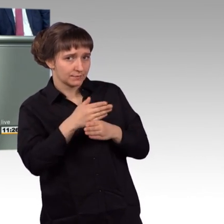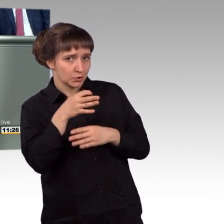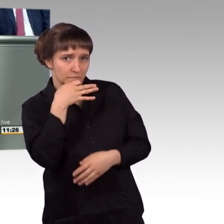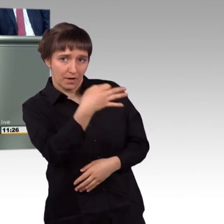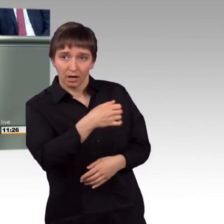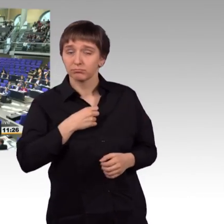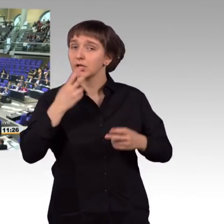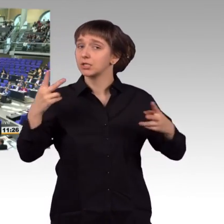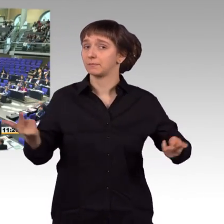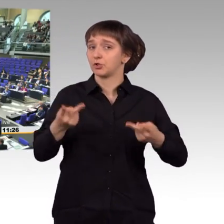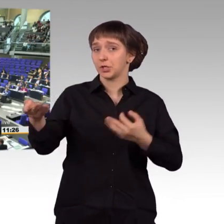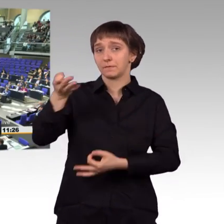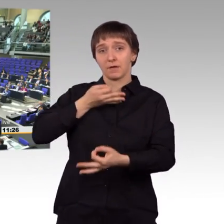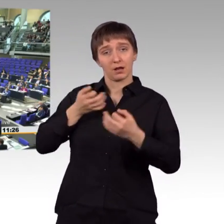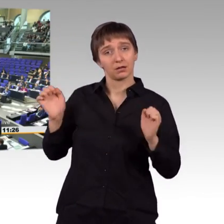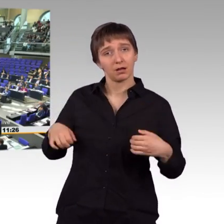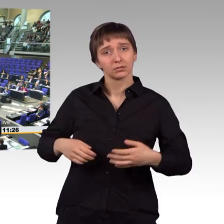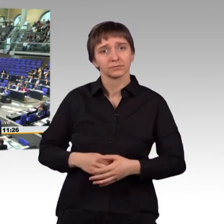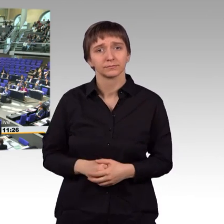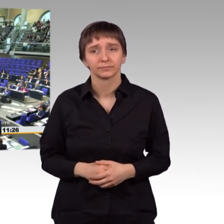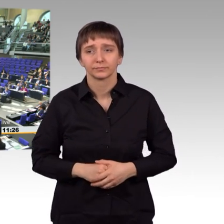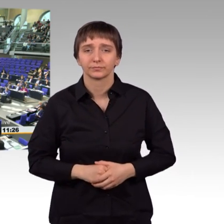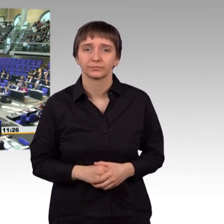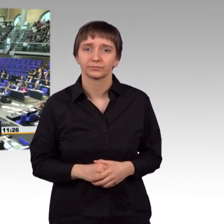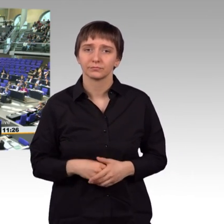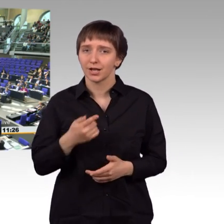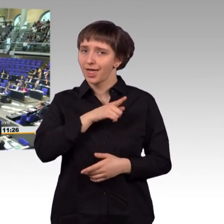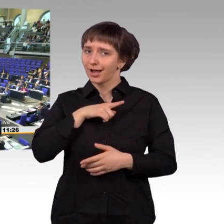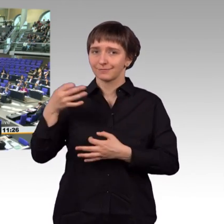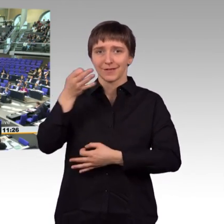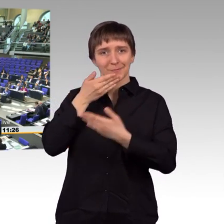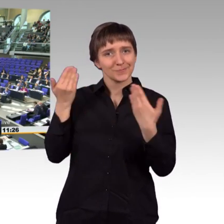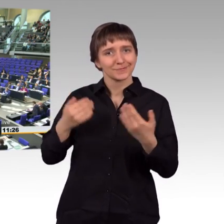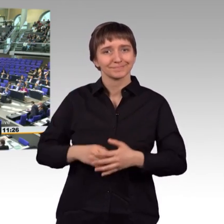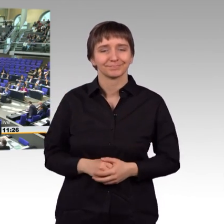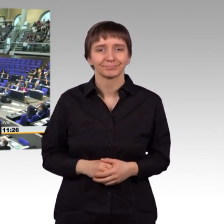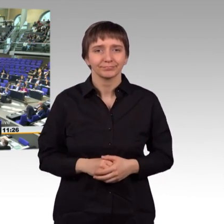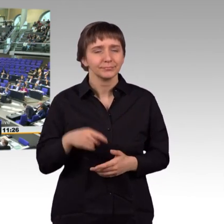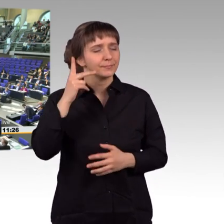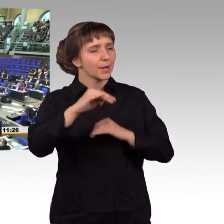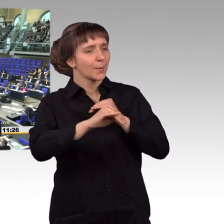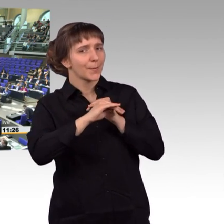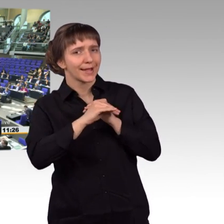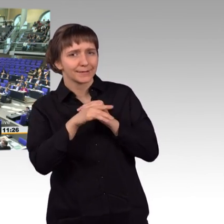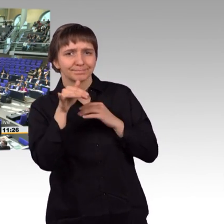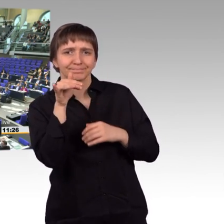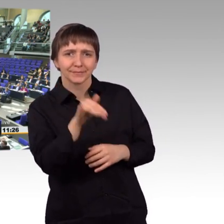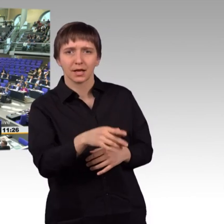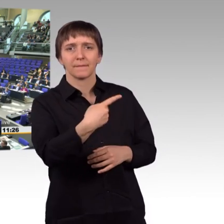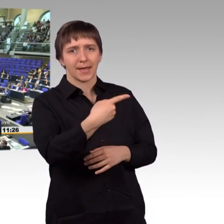Herr Neu. Lange nichts gehört. Herr Kollege Annen, wir waren ja beide auf der Münchner Sicherheitskonferenz, Sie haben ja